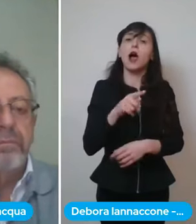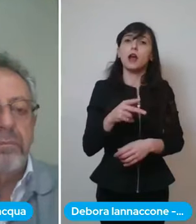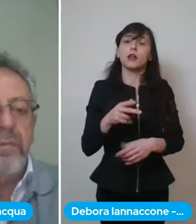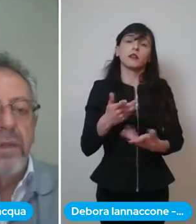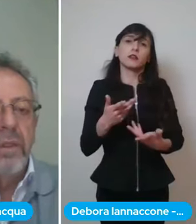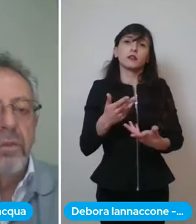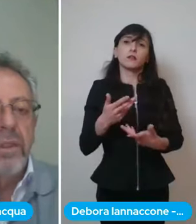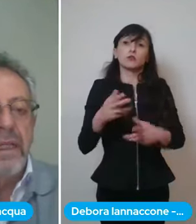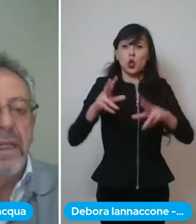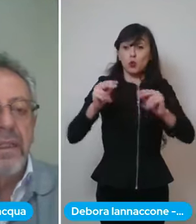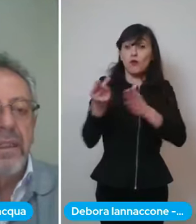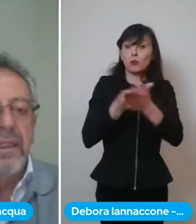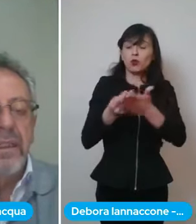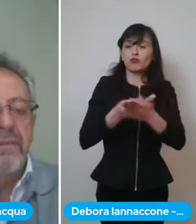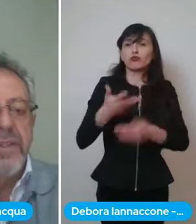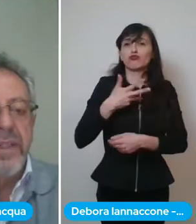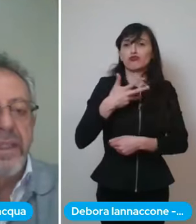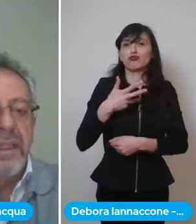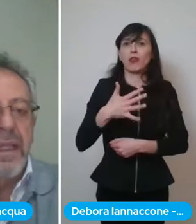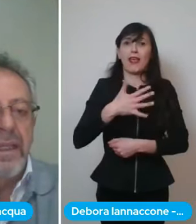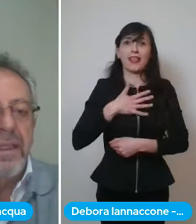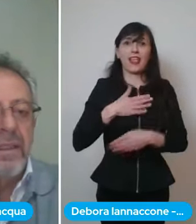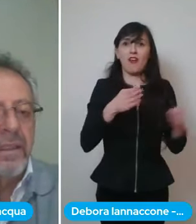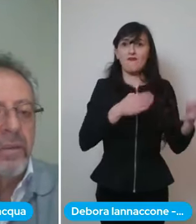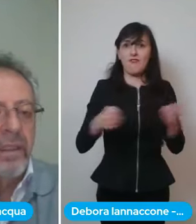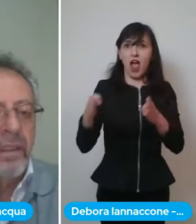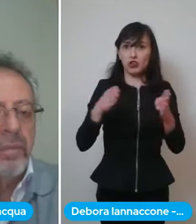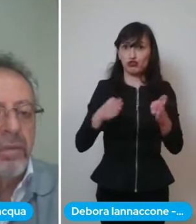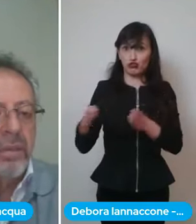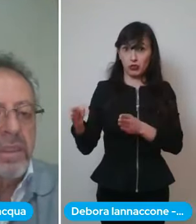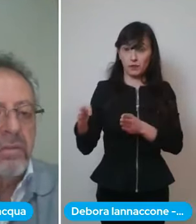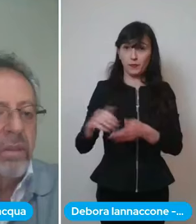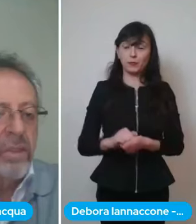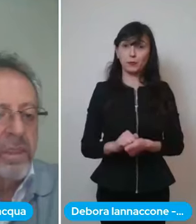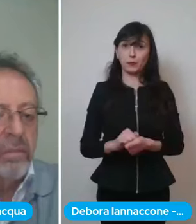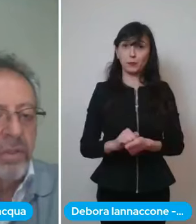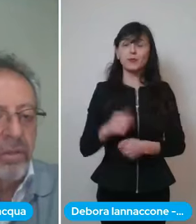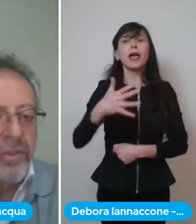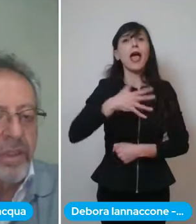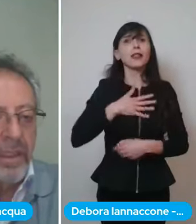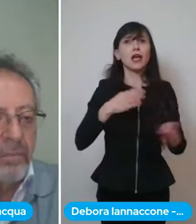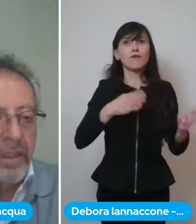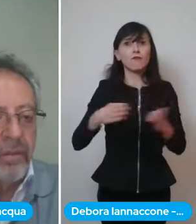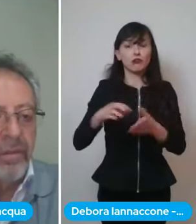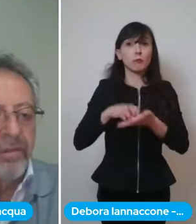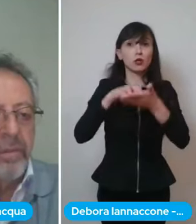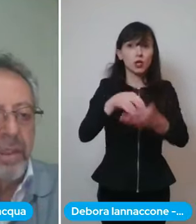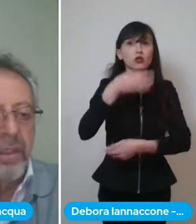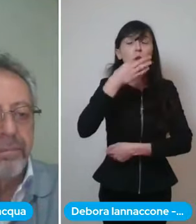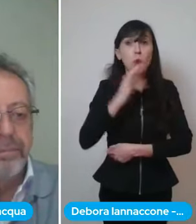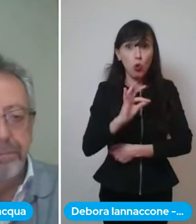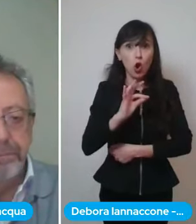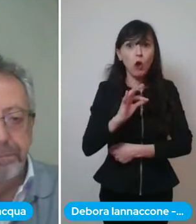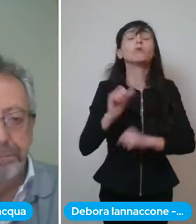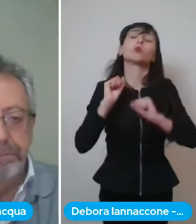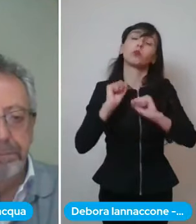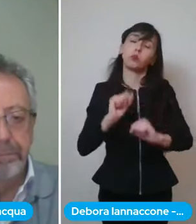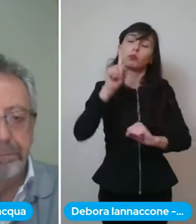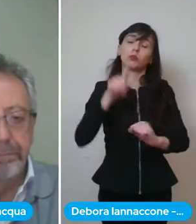qualora la fascia di età rientra tra quelle di prenotazione se si può rivolgere anche al medico di famiglia